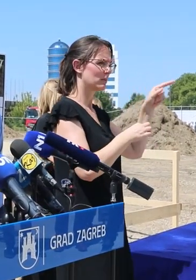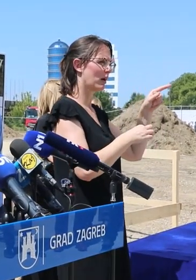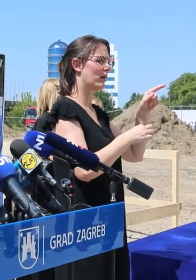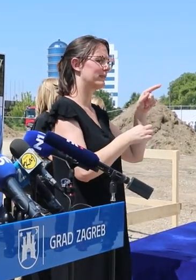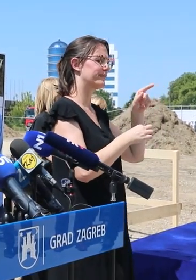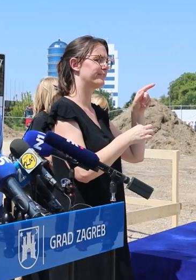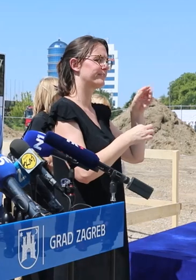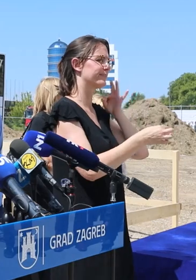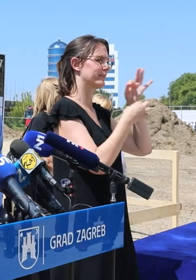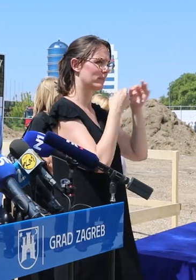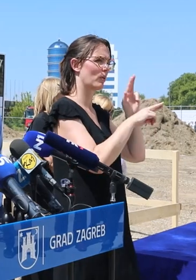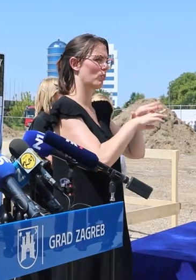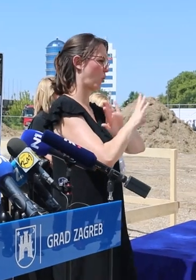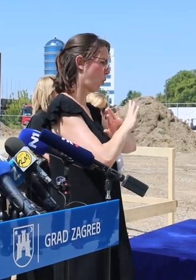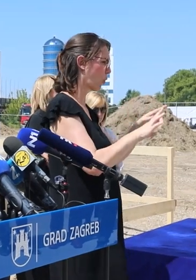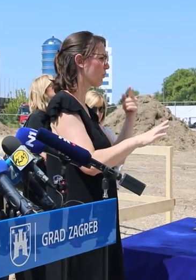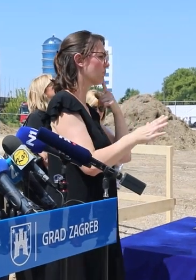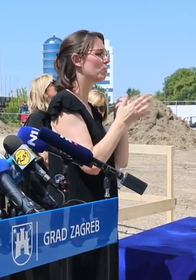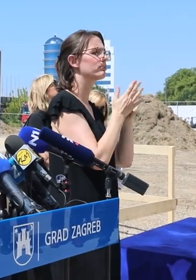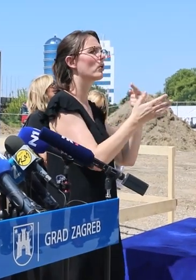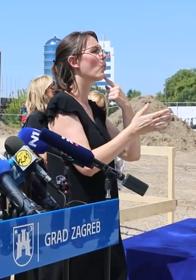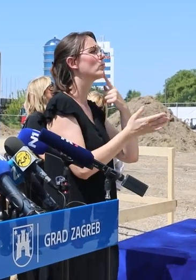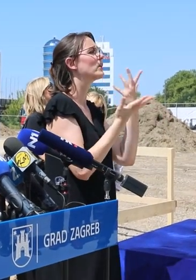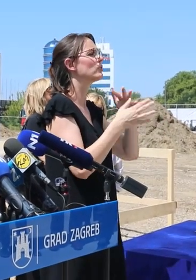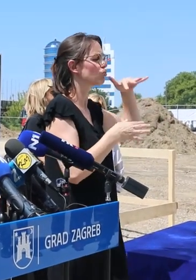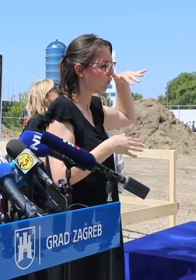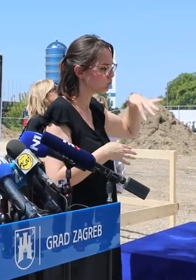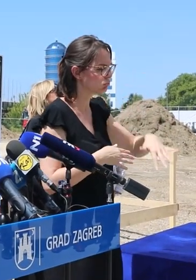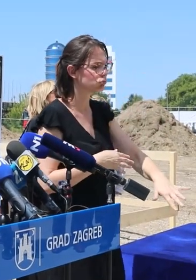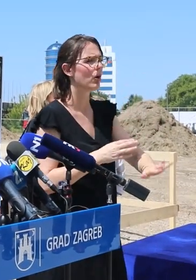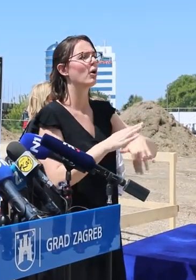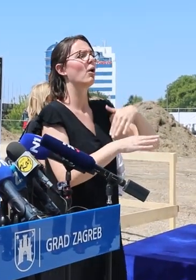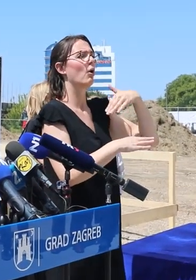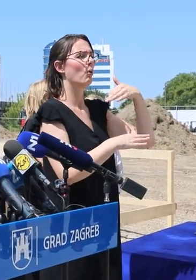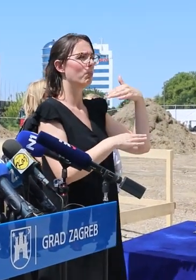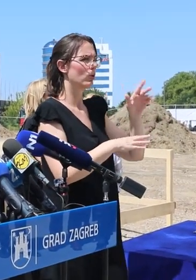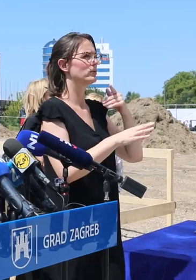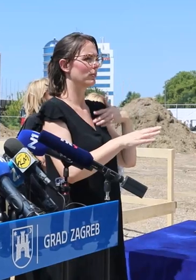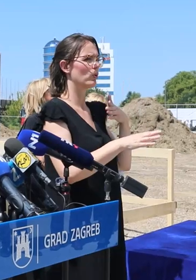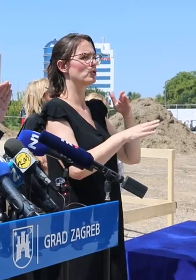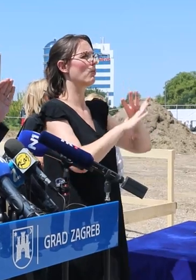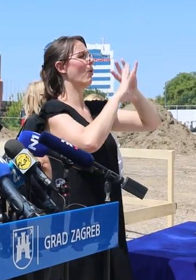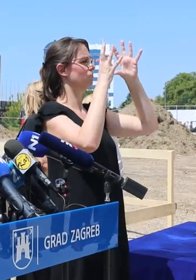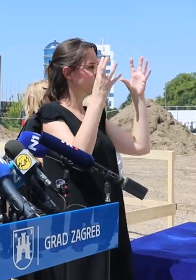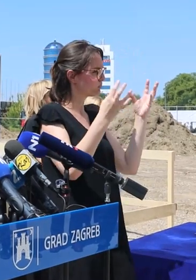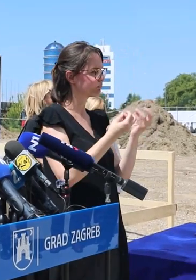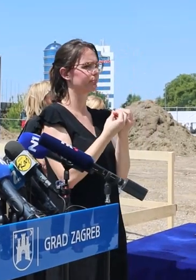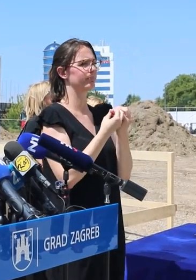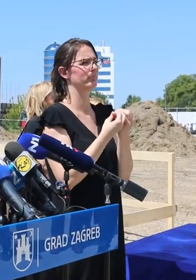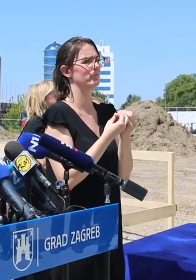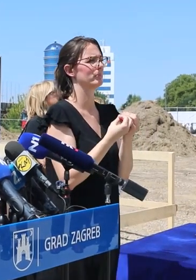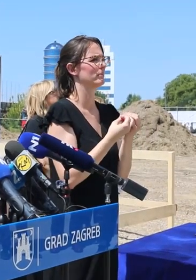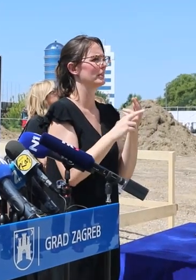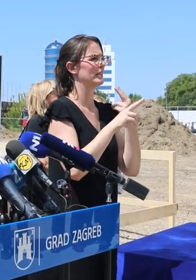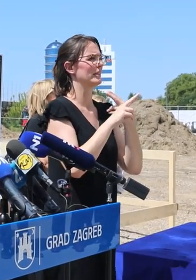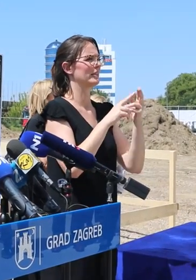kaže koji su konkretni uzraci i zašto je došao do odrana, tek tada će se moći pristupiti još celovitije, majma reći,